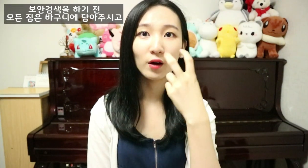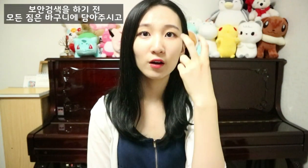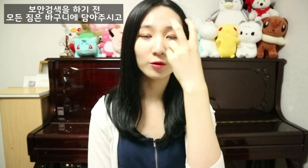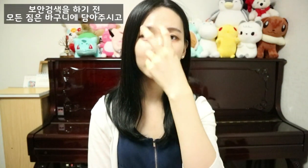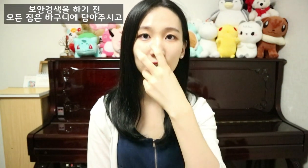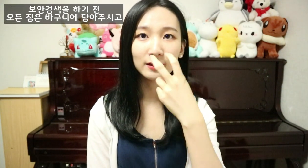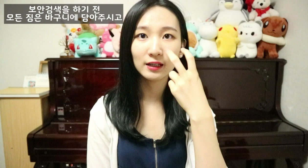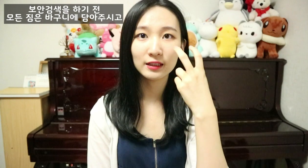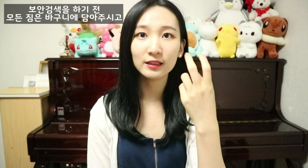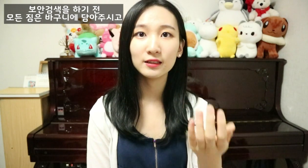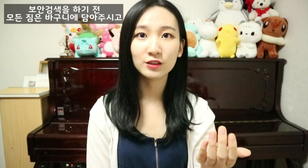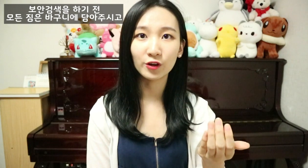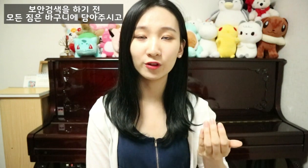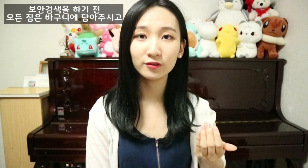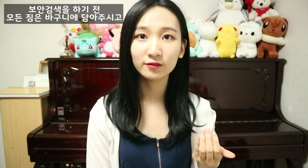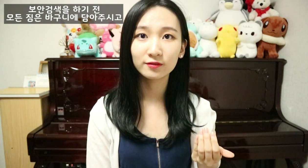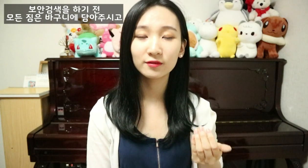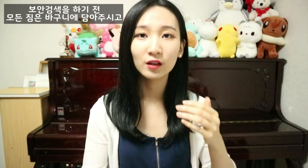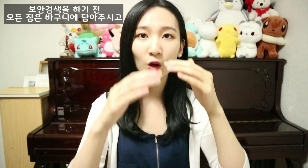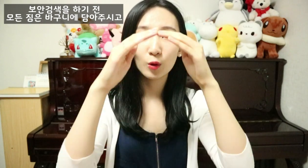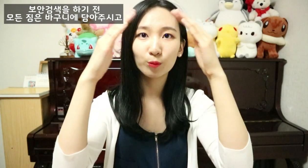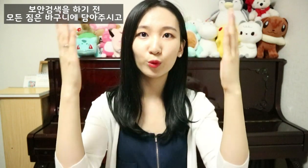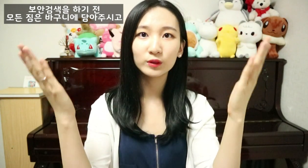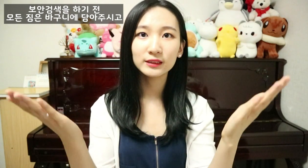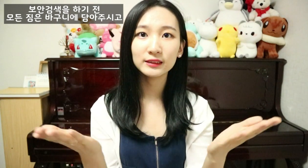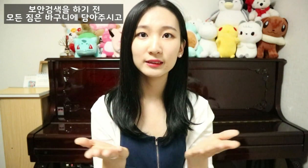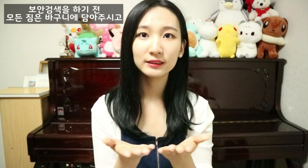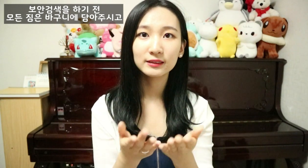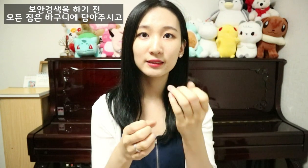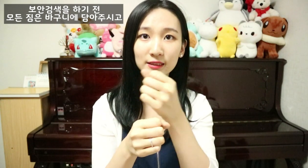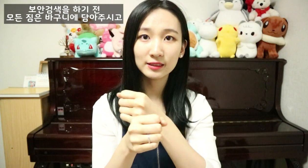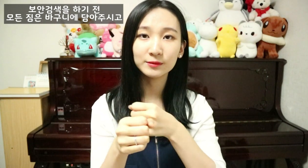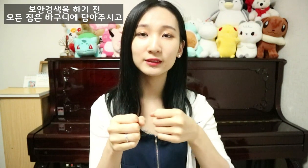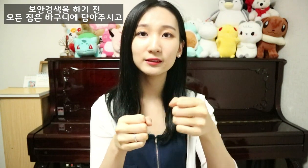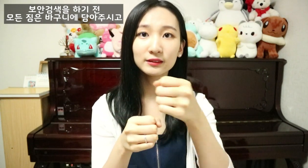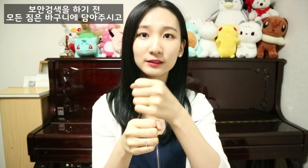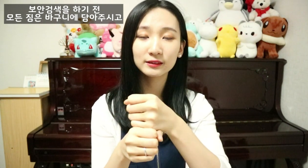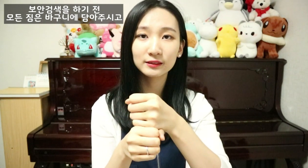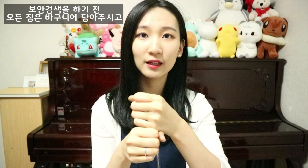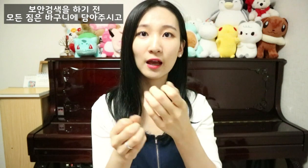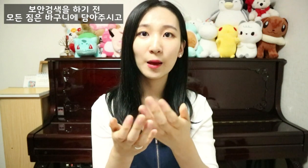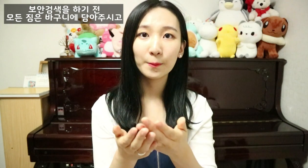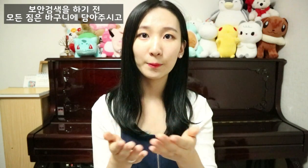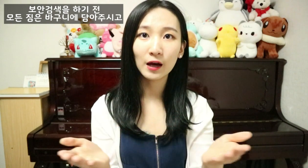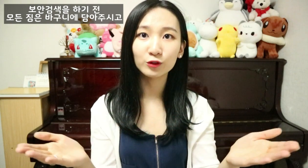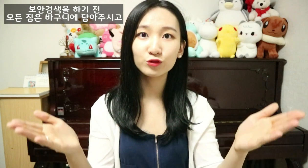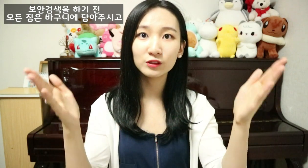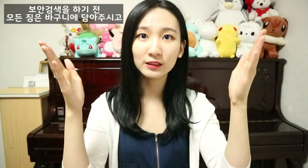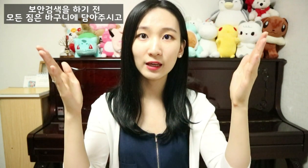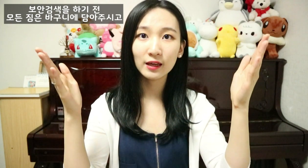보안검색을 하기 전 모든 짐은 바구니에